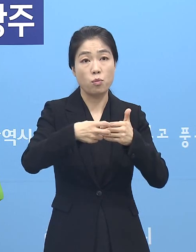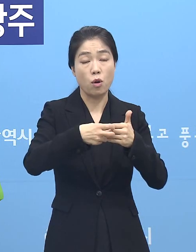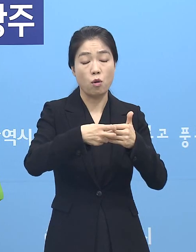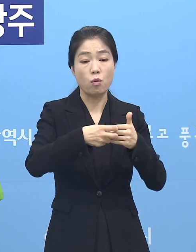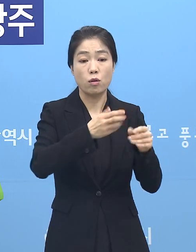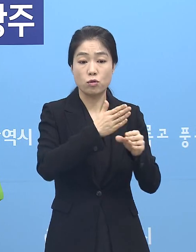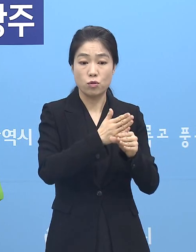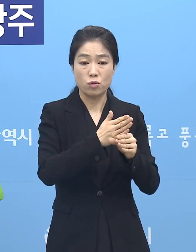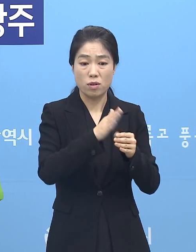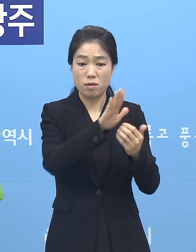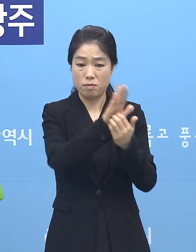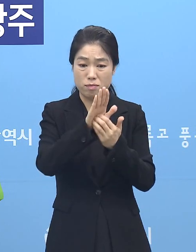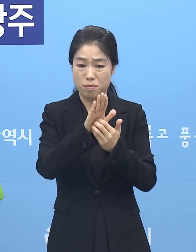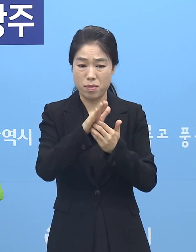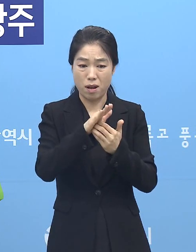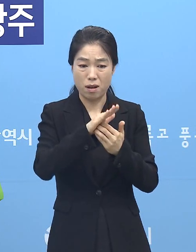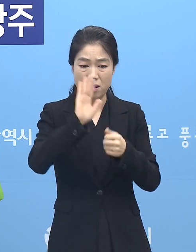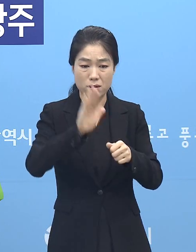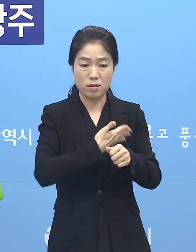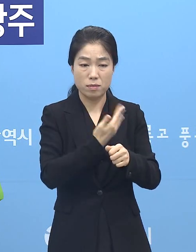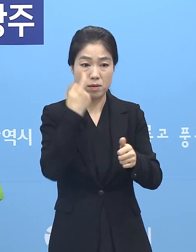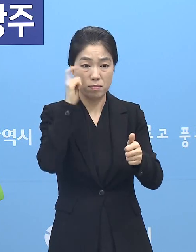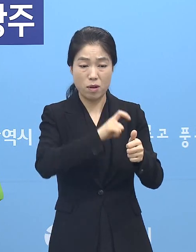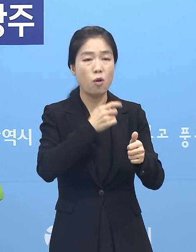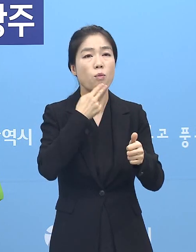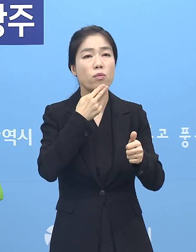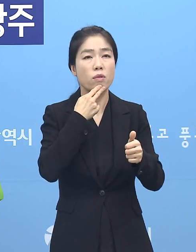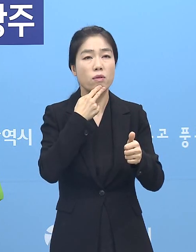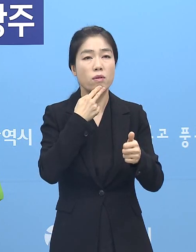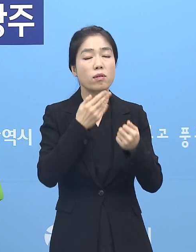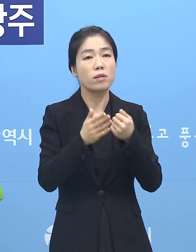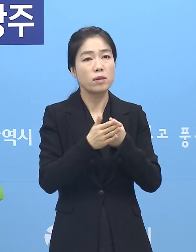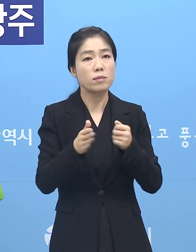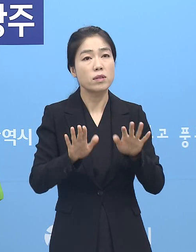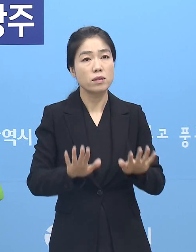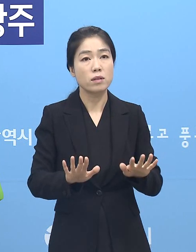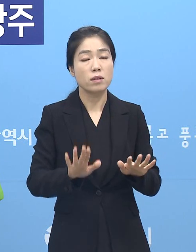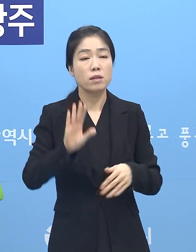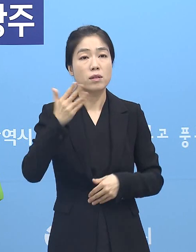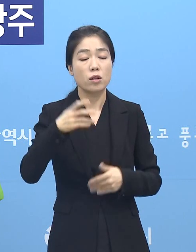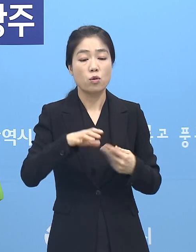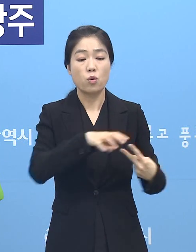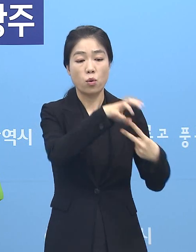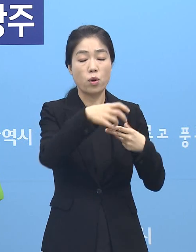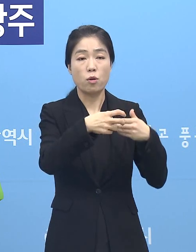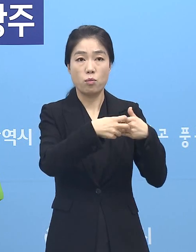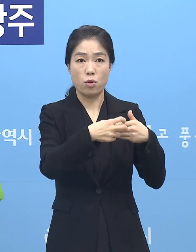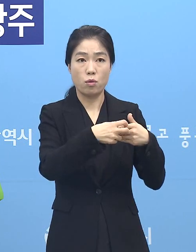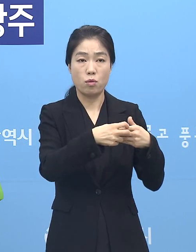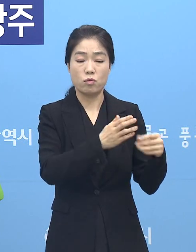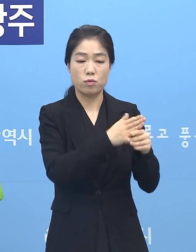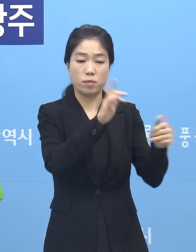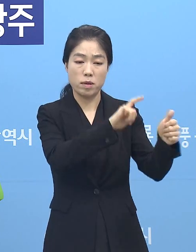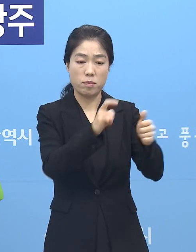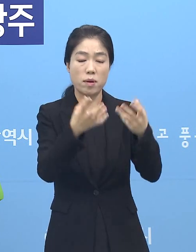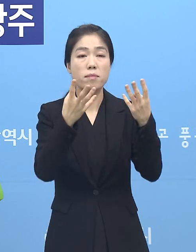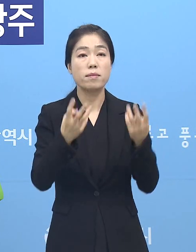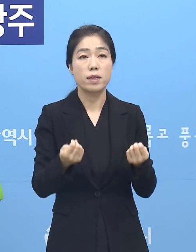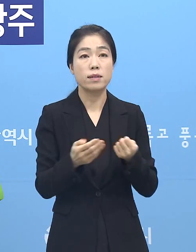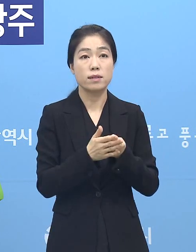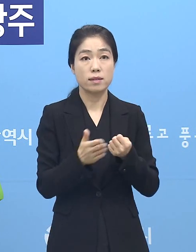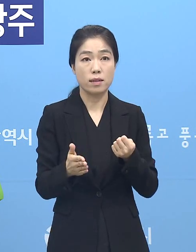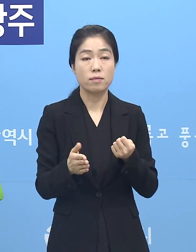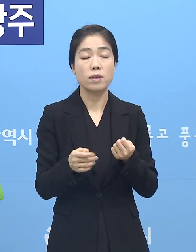미비로 적발된 사례는 아직 없습니다. 그래서 지금 저희들이 최근 또 요양병원을 중심으로 확진자가 발생하고 있기 때문에